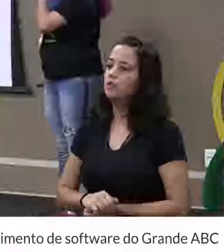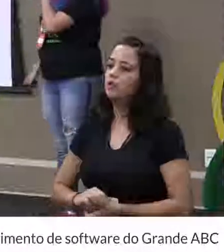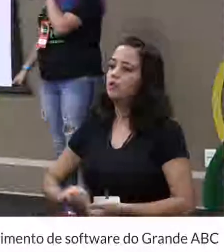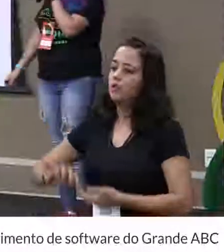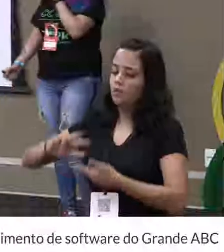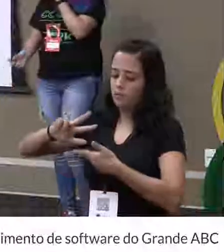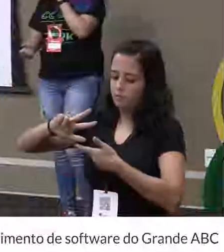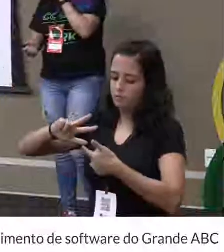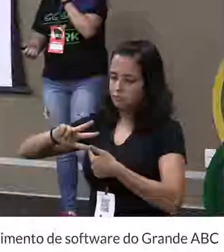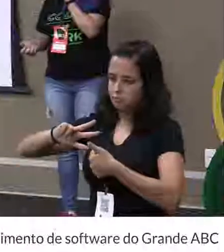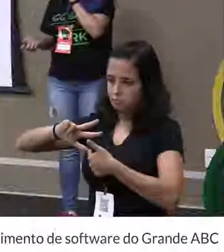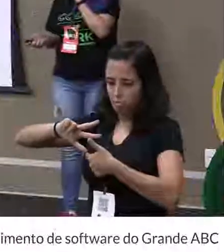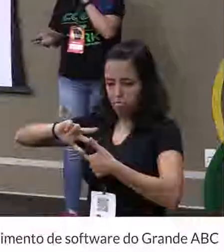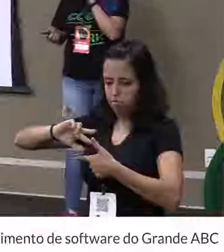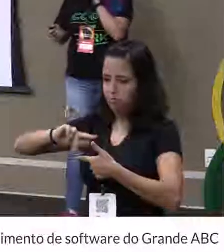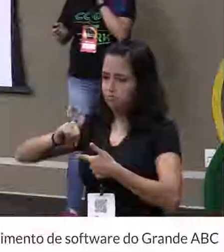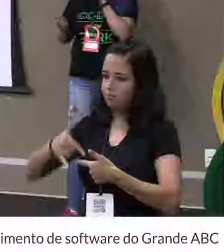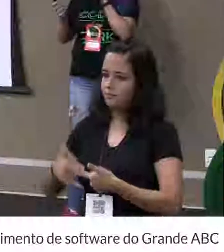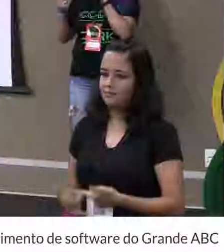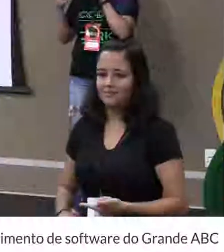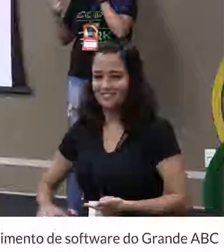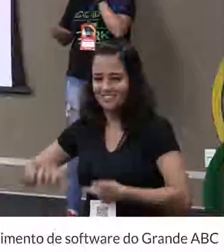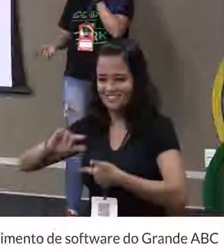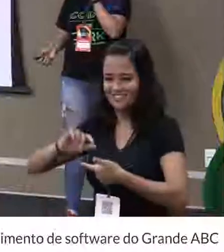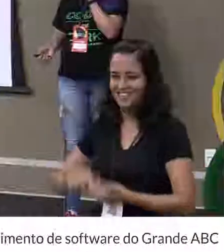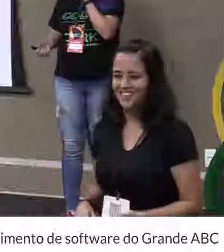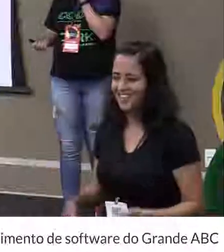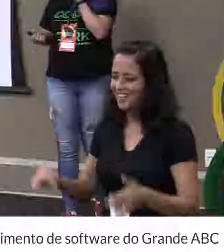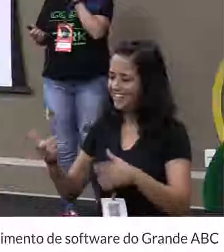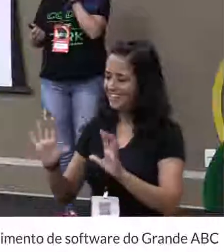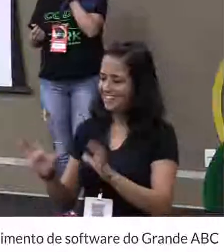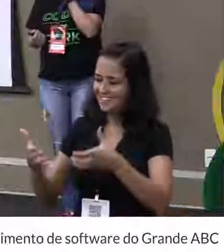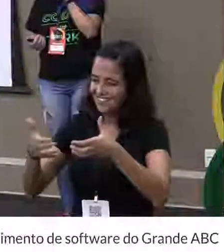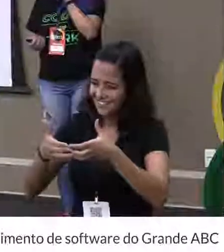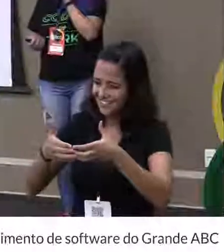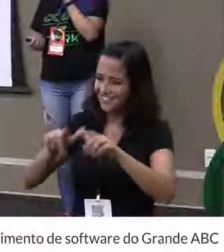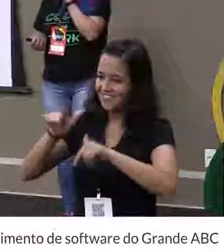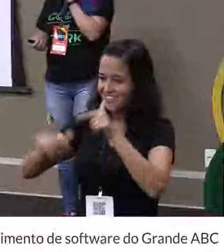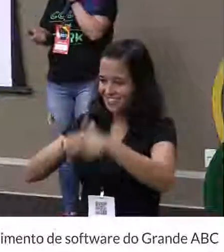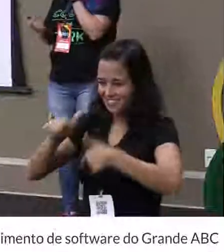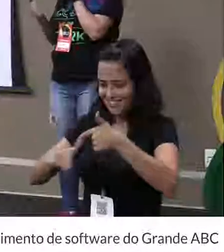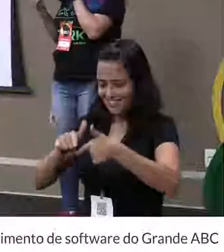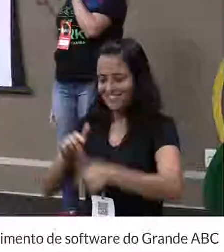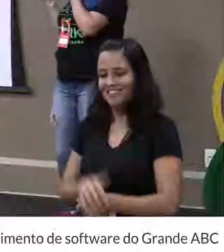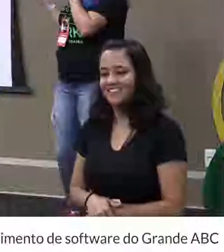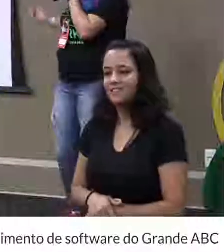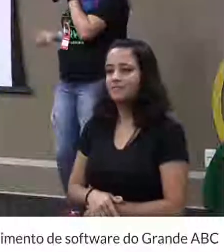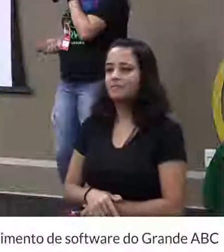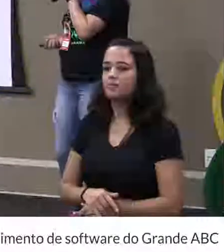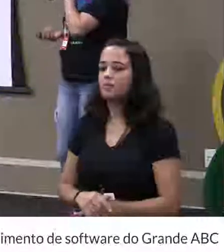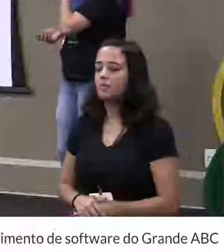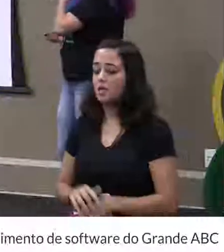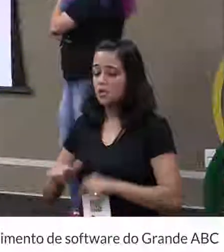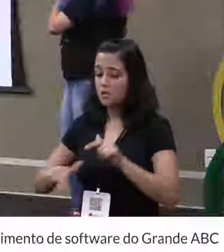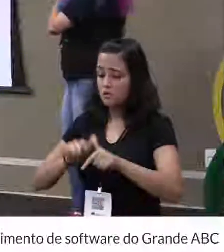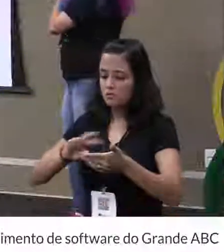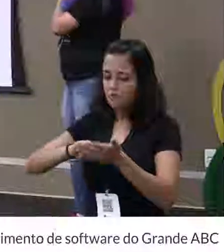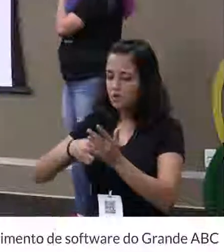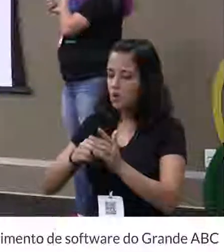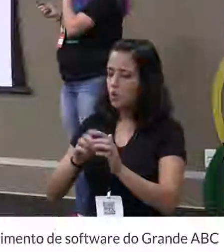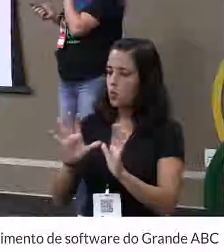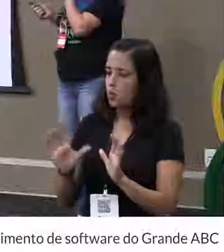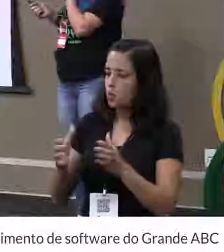Tá, eles trabalham com esquema de Working Groups. São grupos de trabalho. Grupos de trabalho,